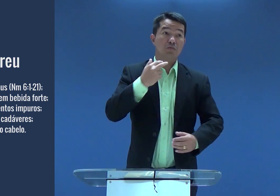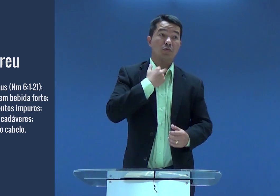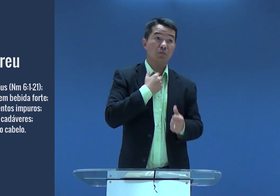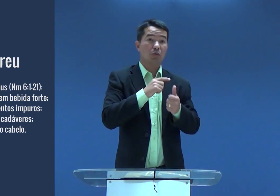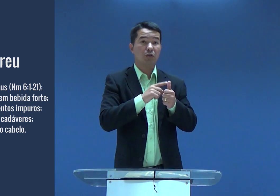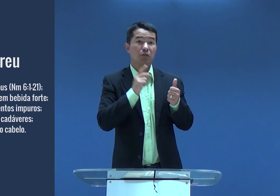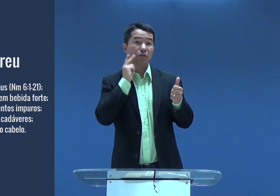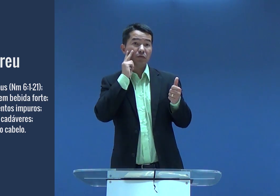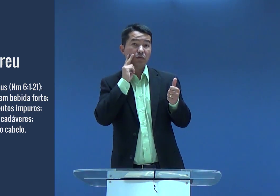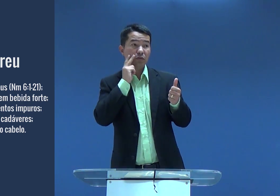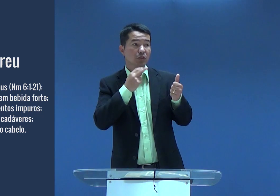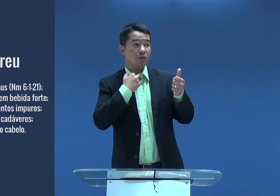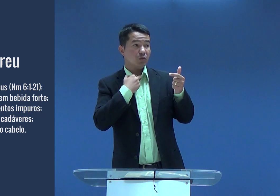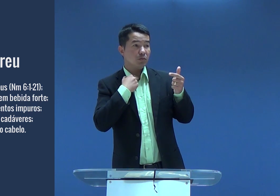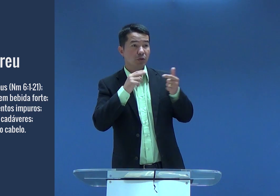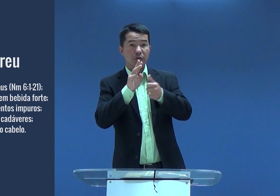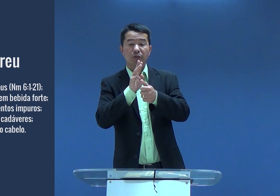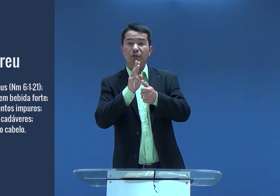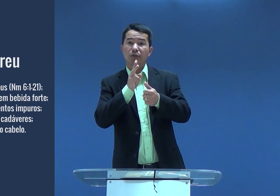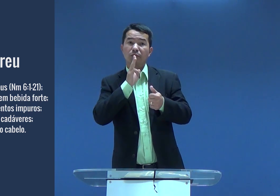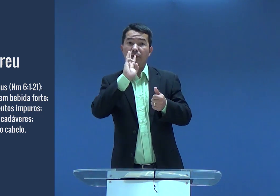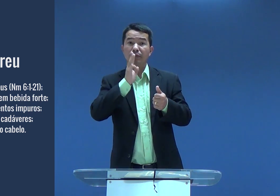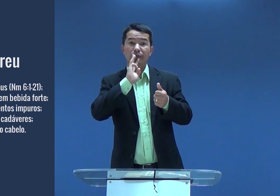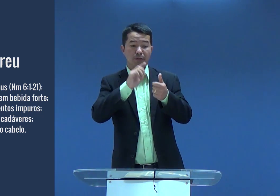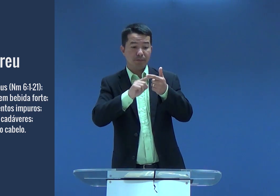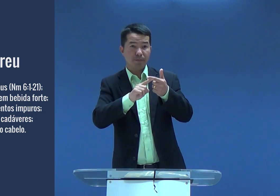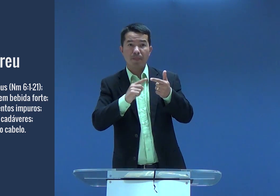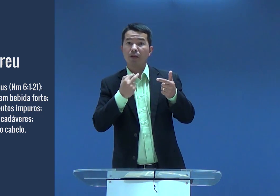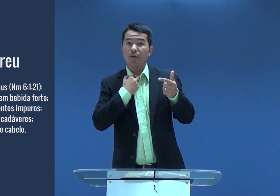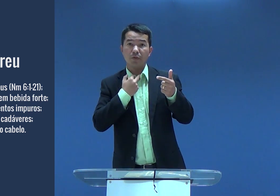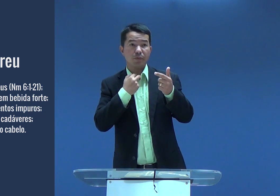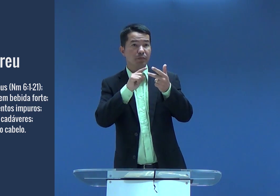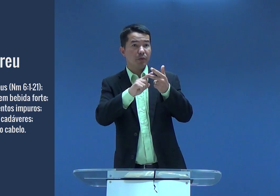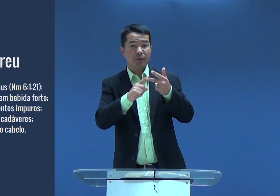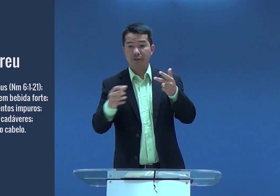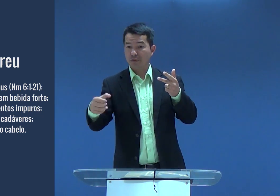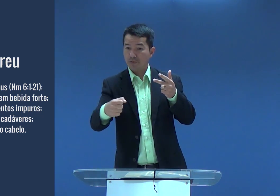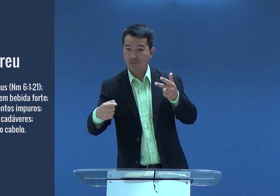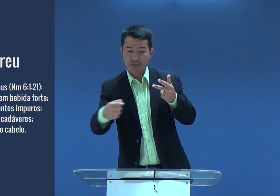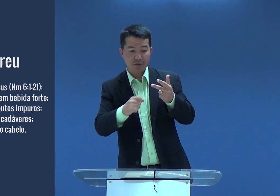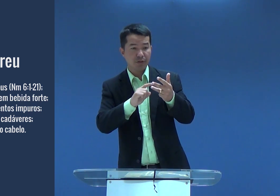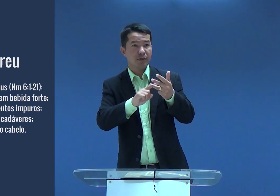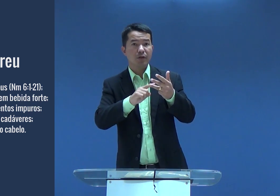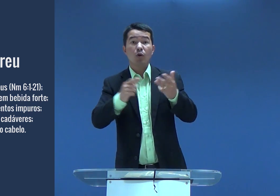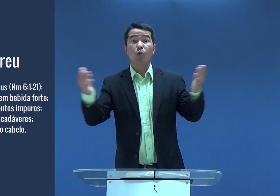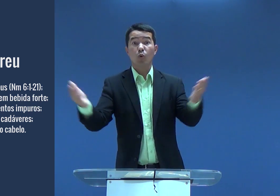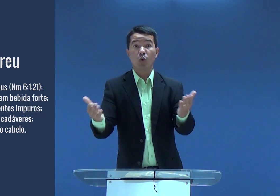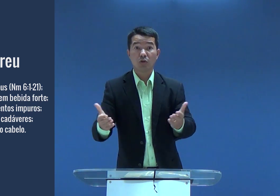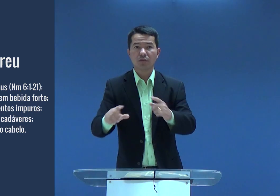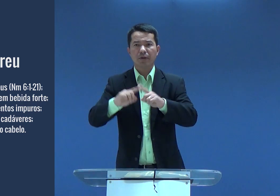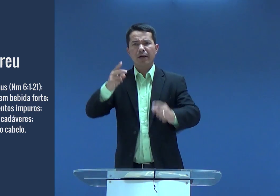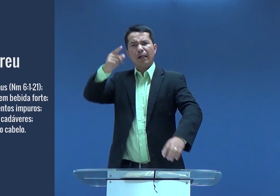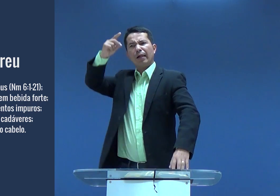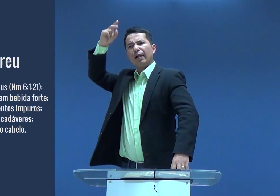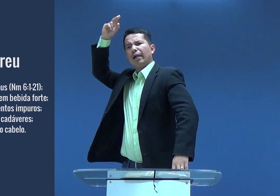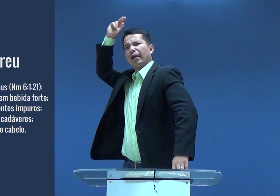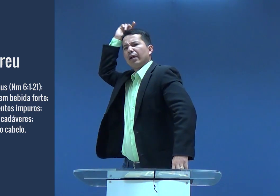E hoje, né? Seria vinho, seria whisky, seria cerveja. Né?